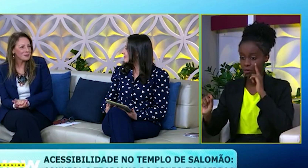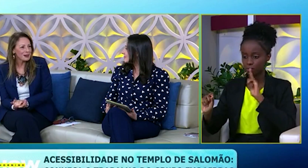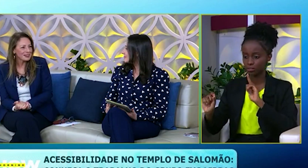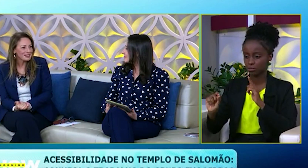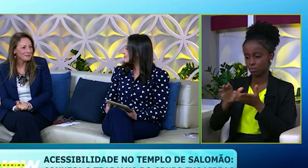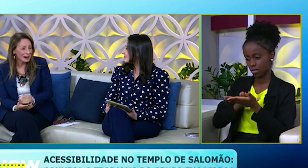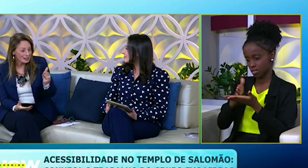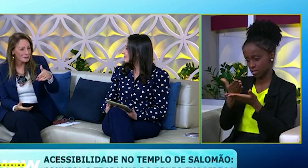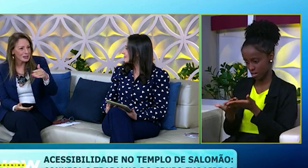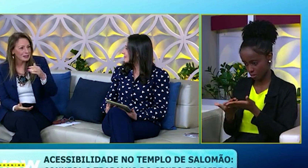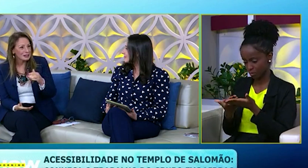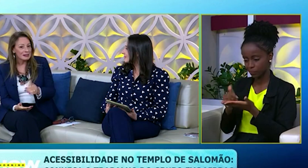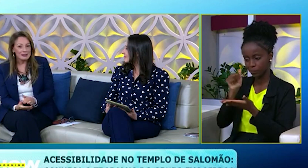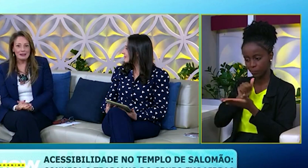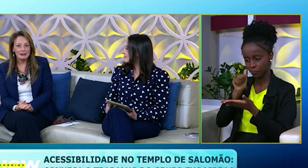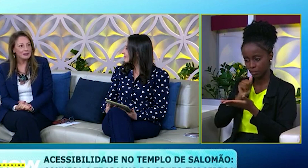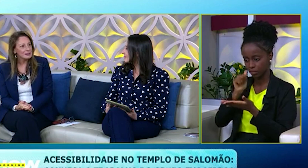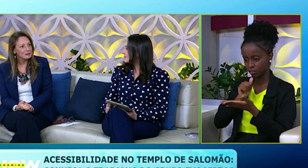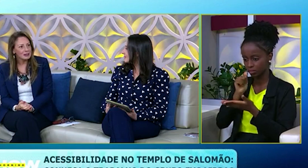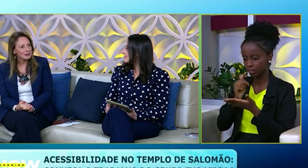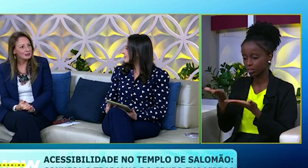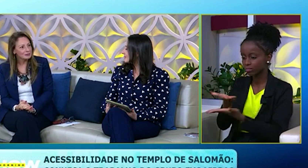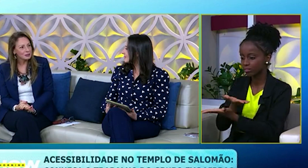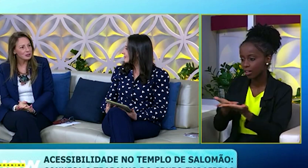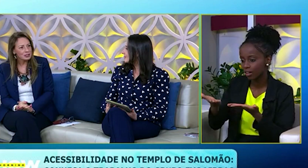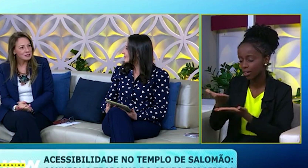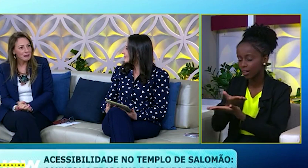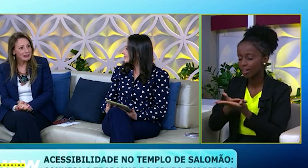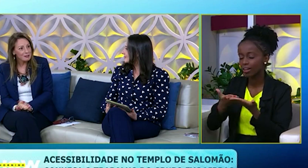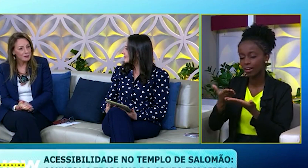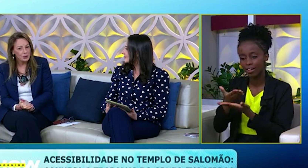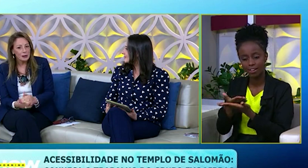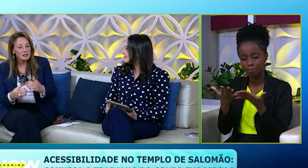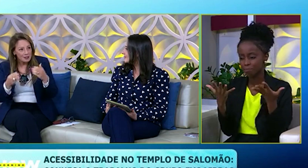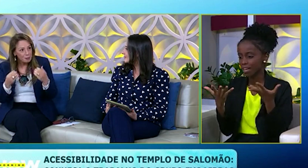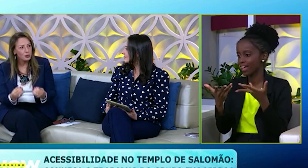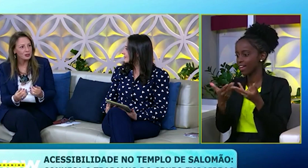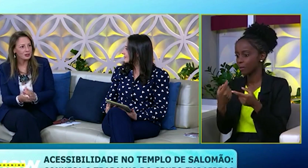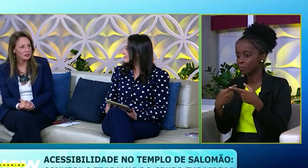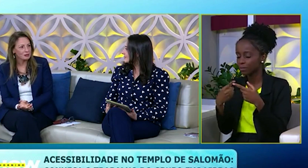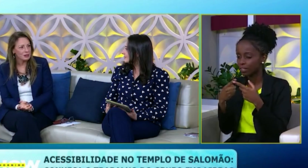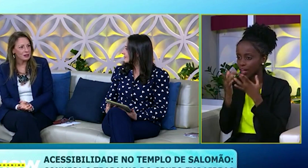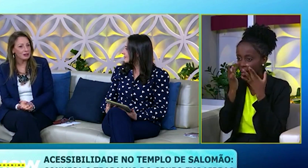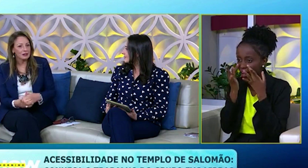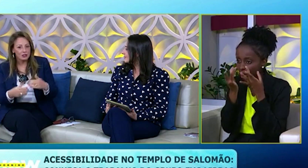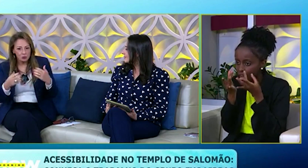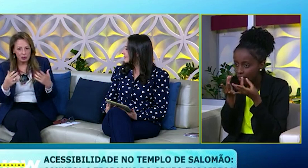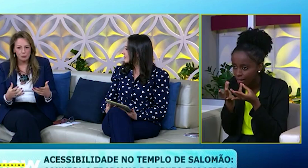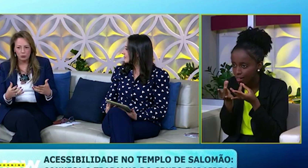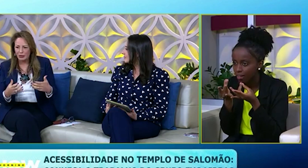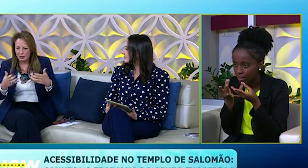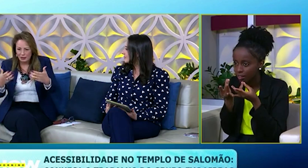intérprete para ele, para essa menina. E a interação dela, eu achei, assim, magnífica, porque ela prestava muita atenção. Ela